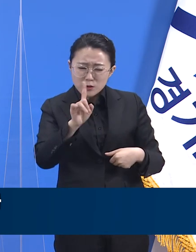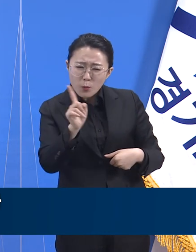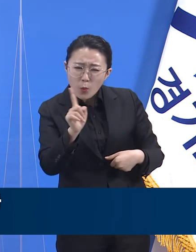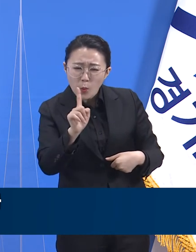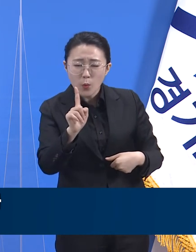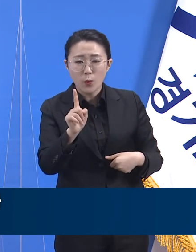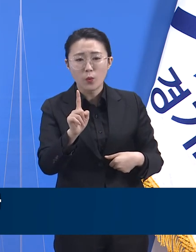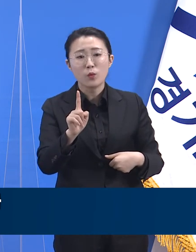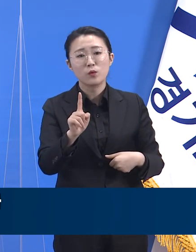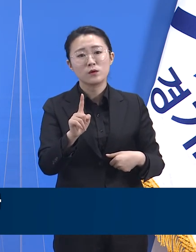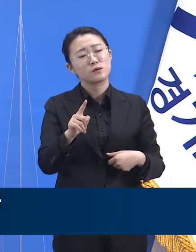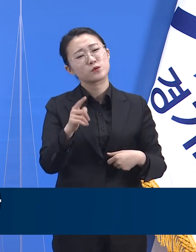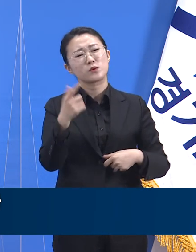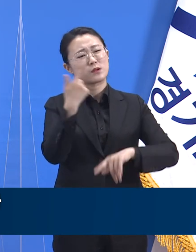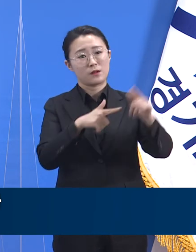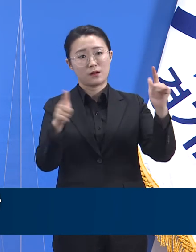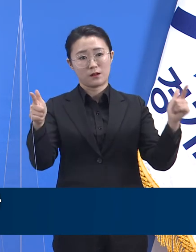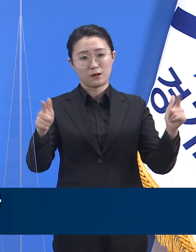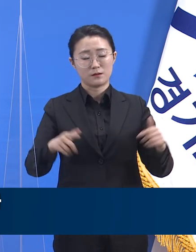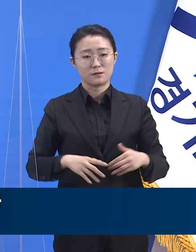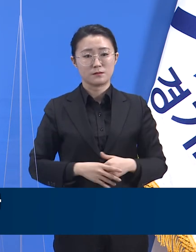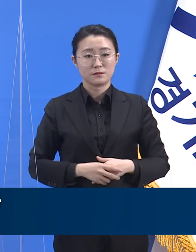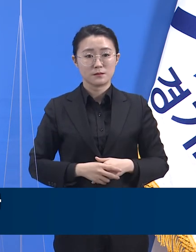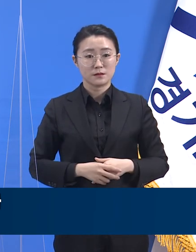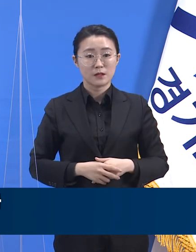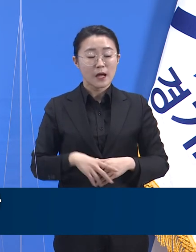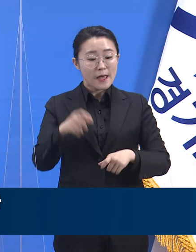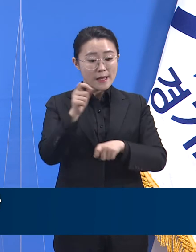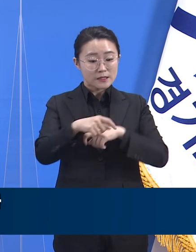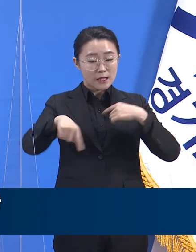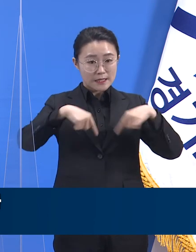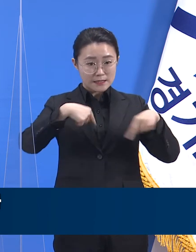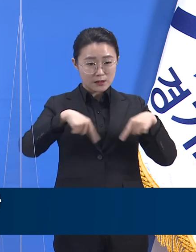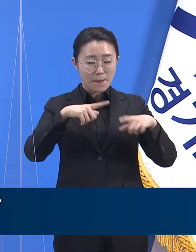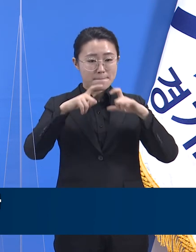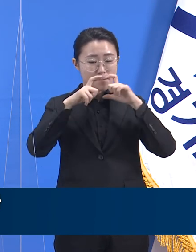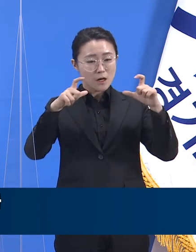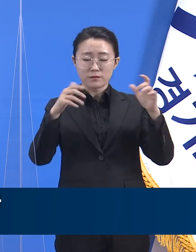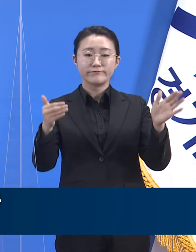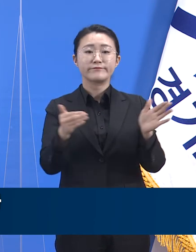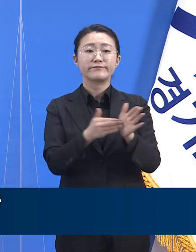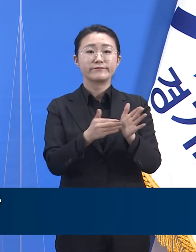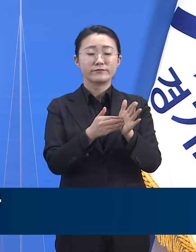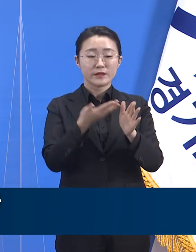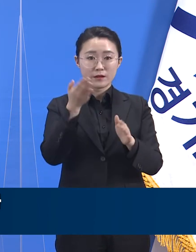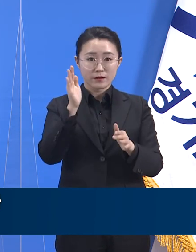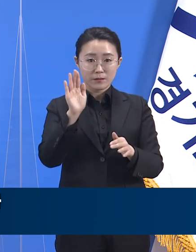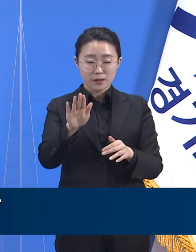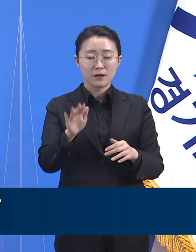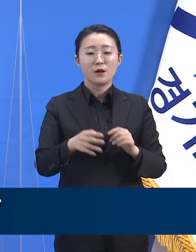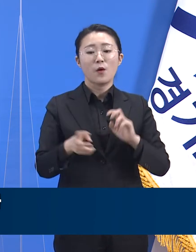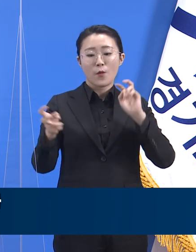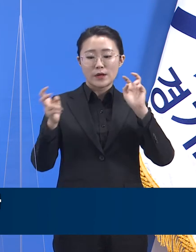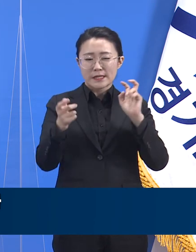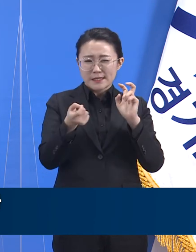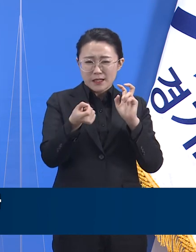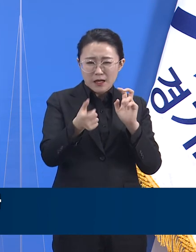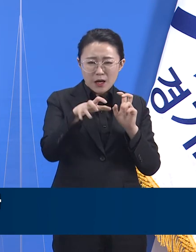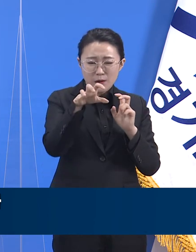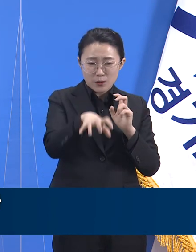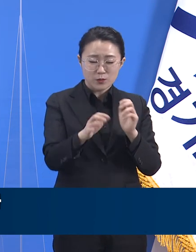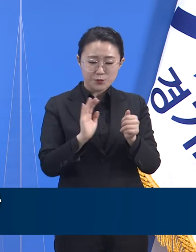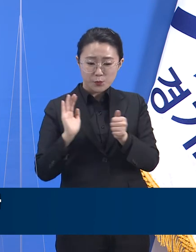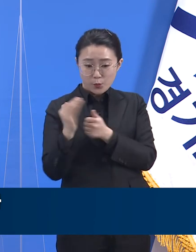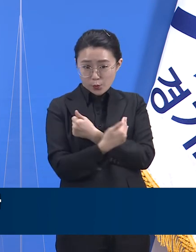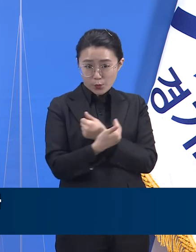논란이 되었던 행정명령은 종료되었지만 소규모 사업장을 보호해야 하는 과제와 도내 거주 외국인들의